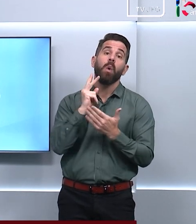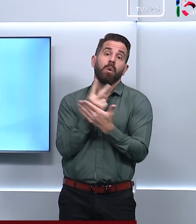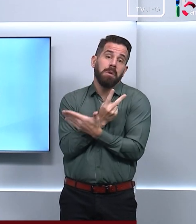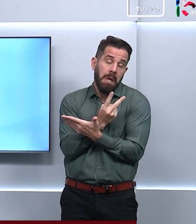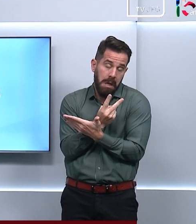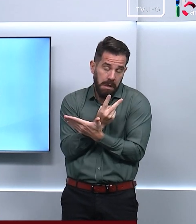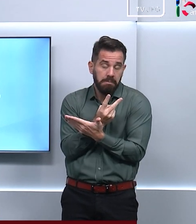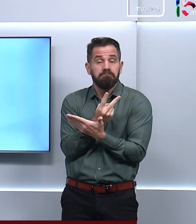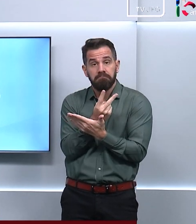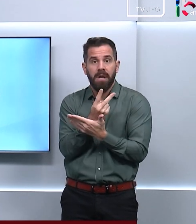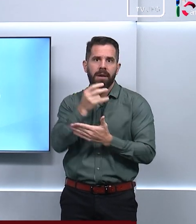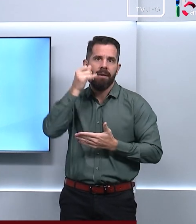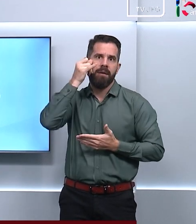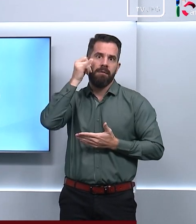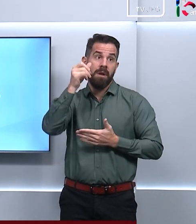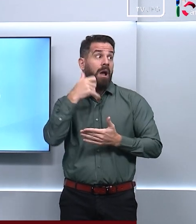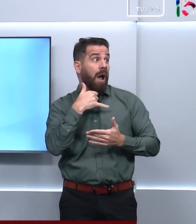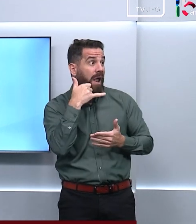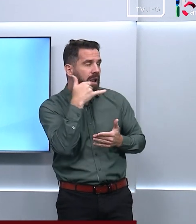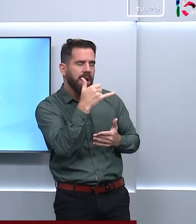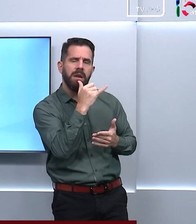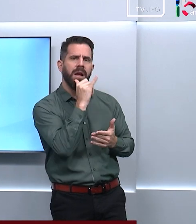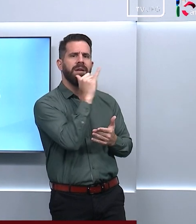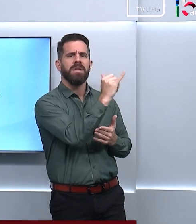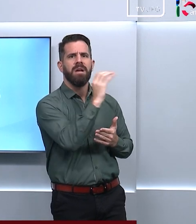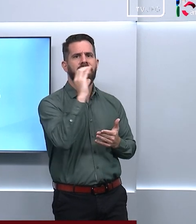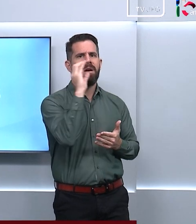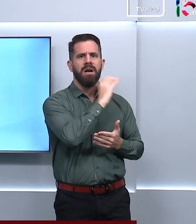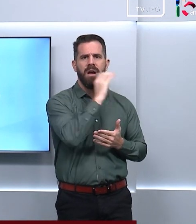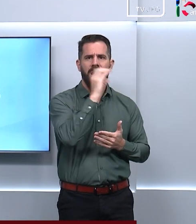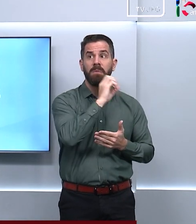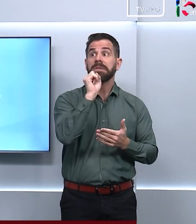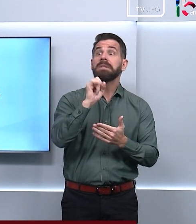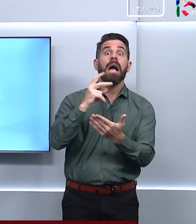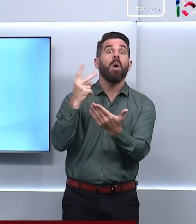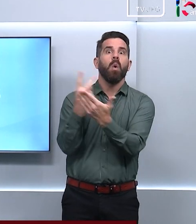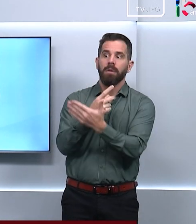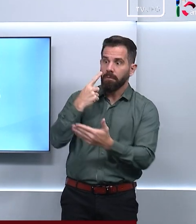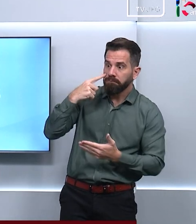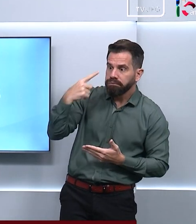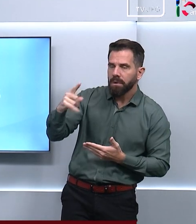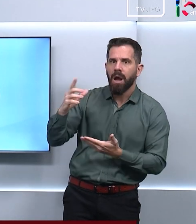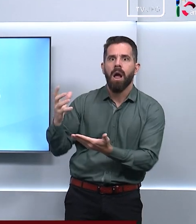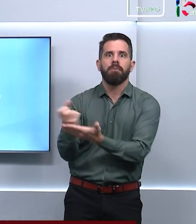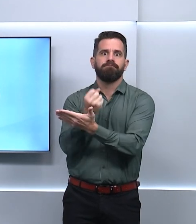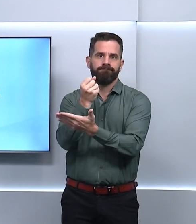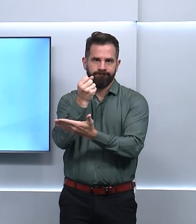celular para só clicar e ligar caso haja algum afogamento e você seja testemunha